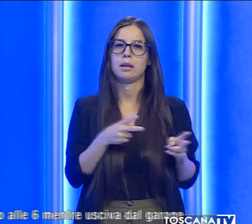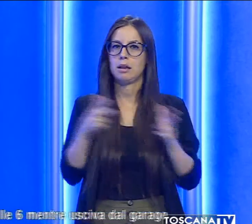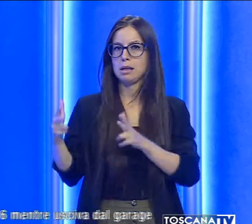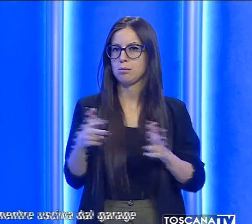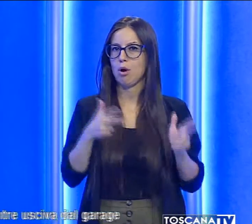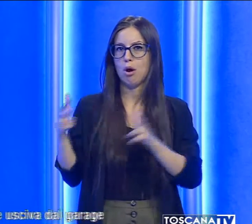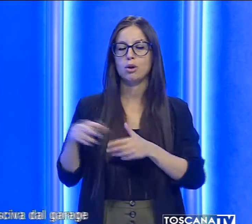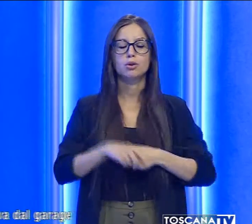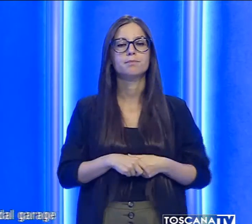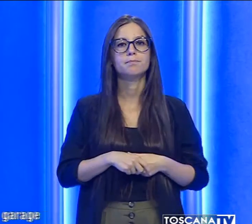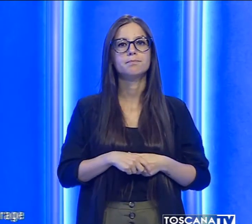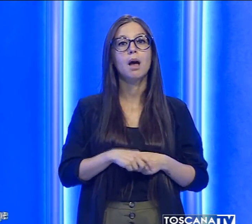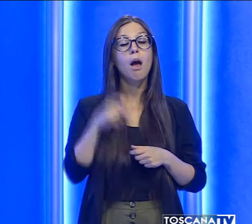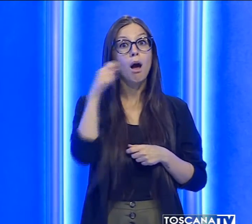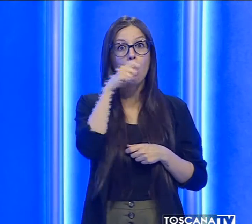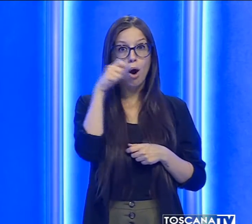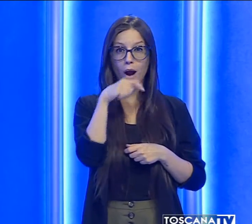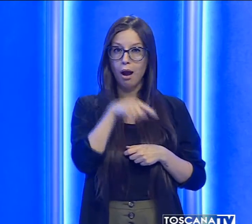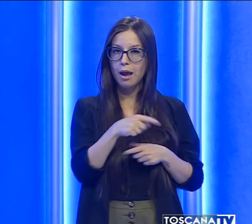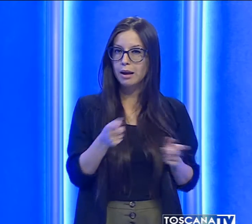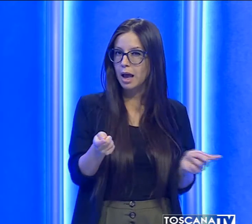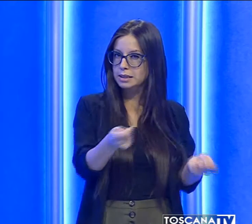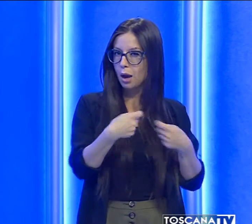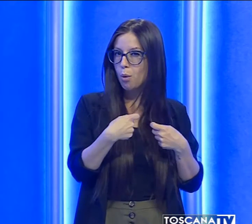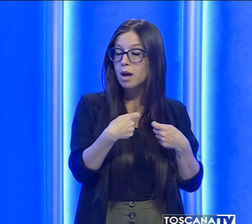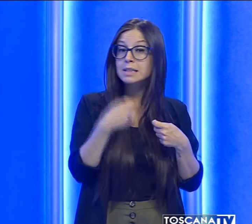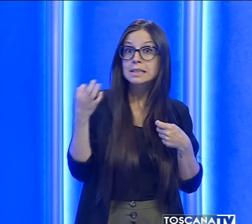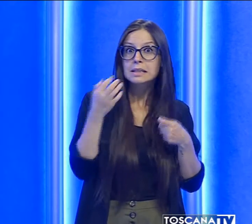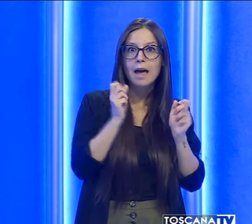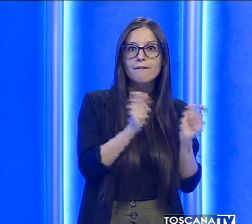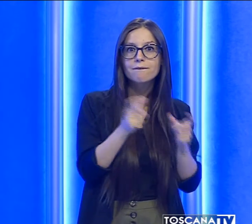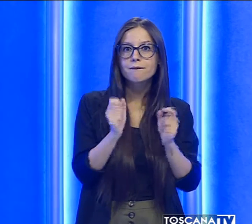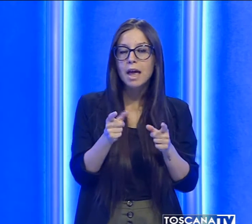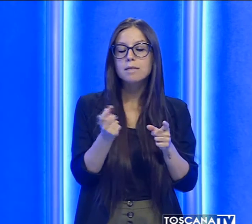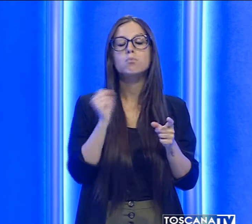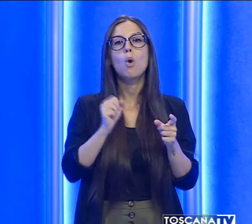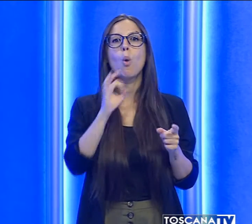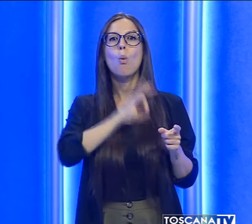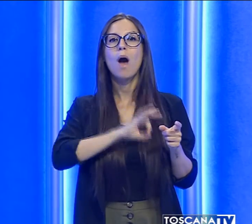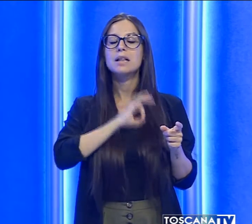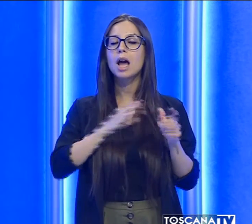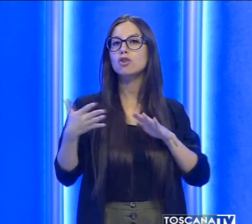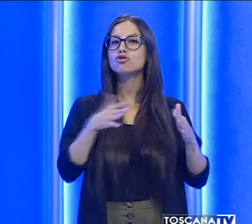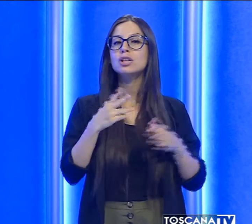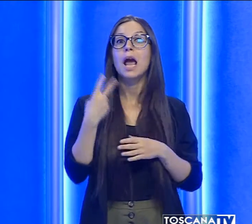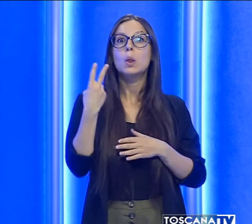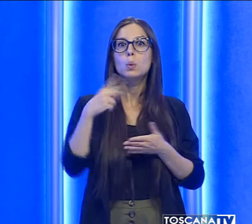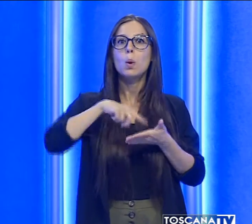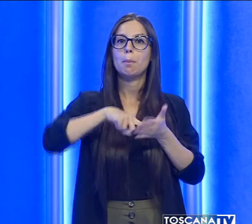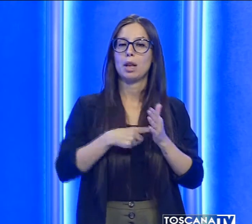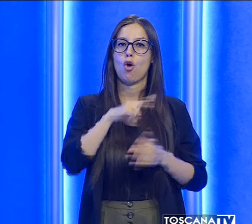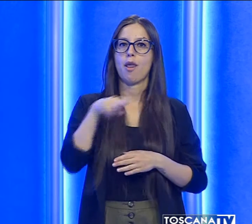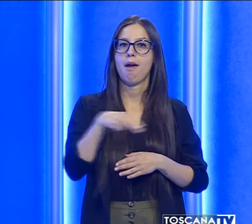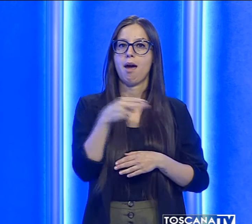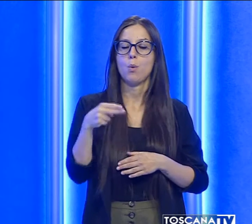La droga sequestrata, se rivenduta al dettaglio, avrebbe fruttato un guadagno di circa 2 milioni di